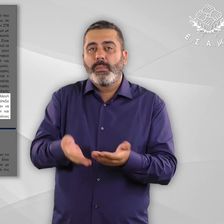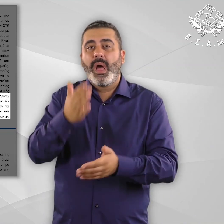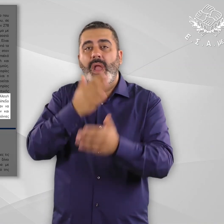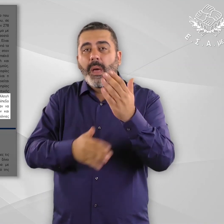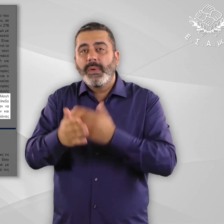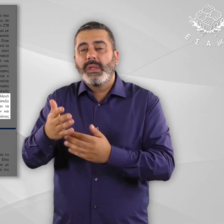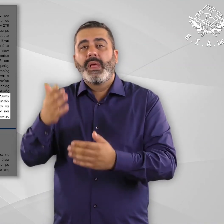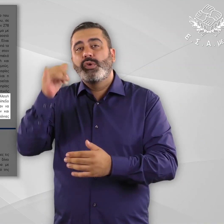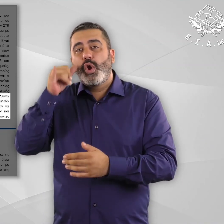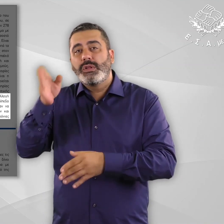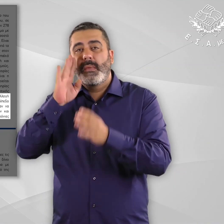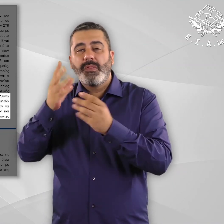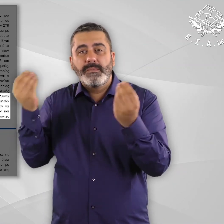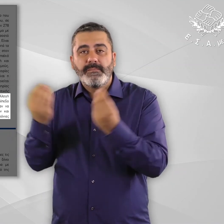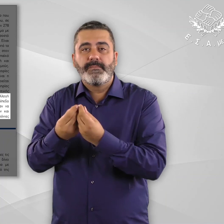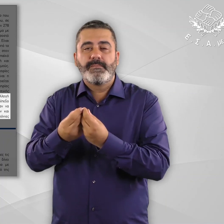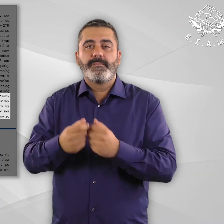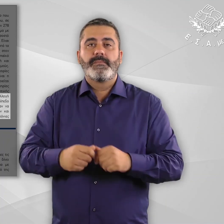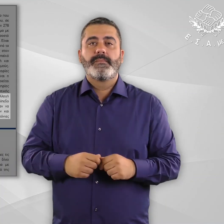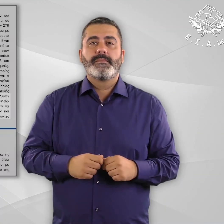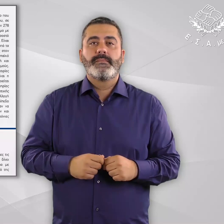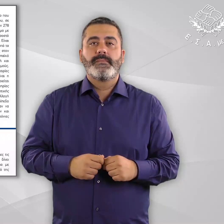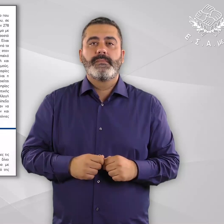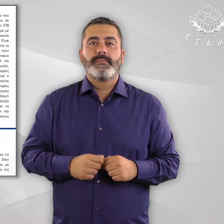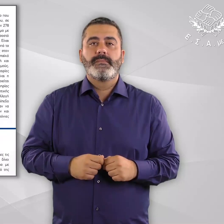χρόνιες παθήσεις. Τέλος σελίδας 20